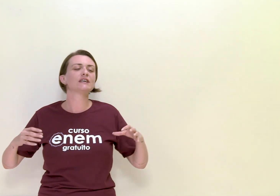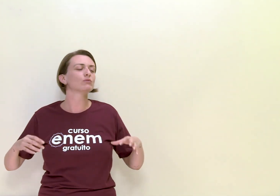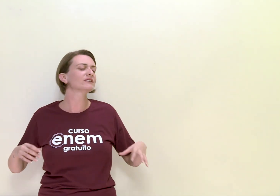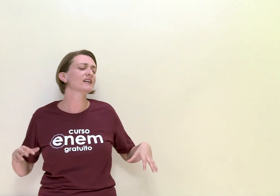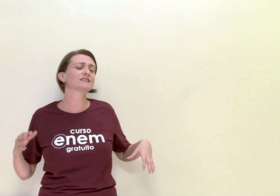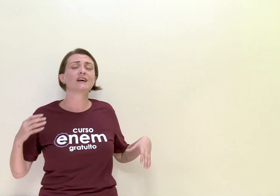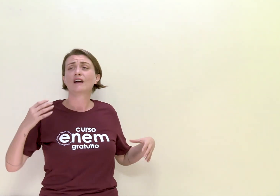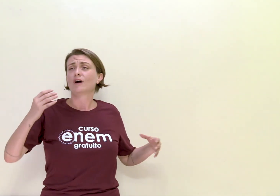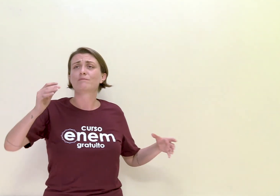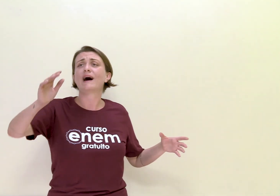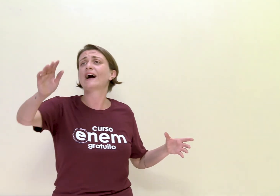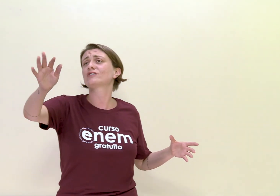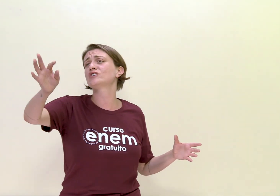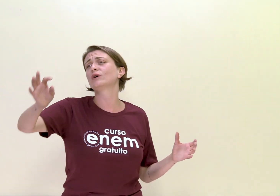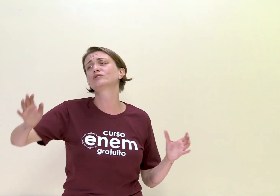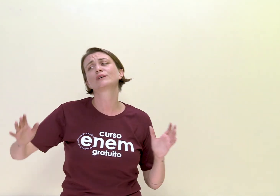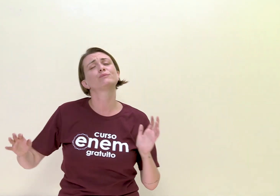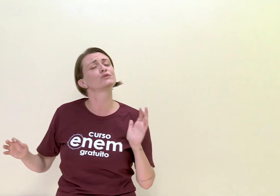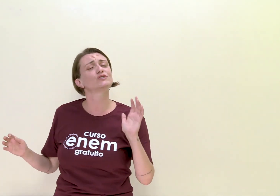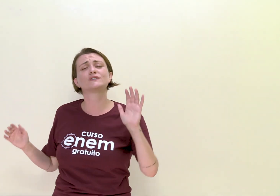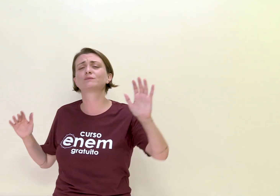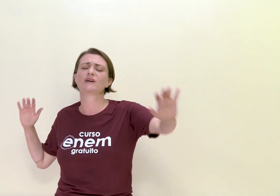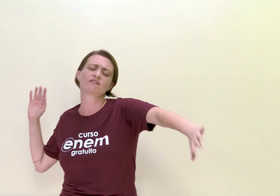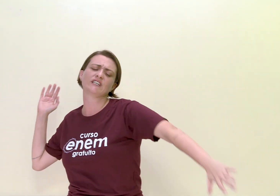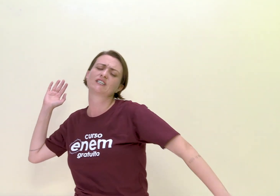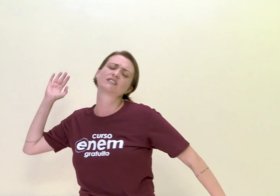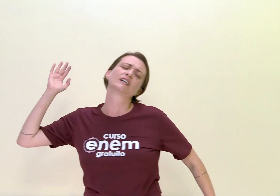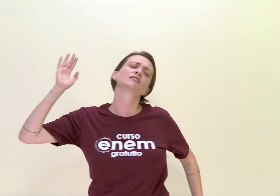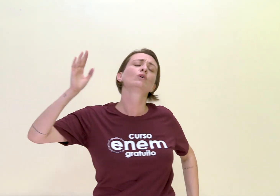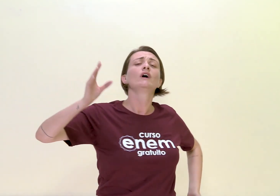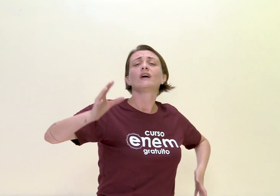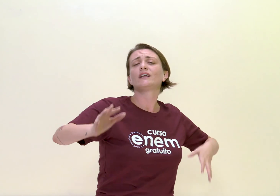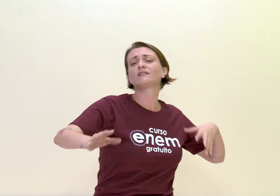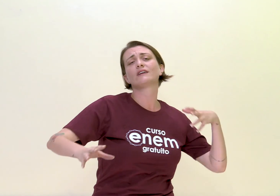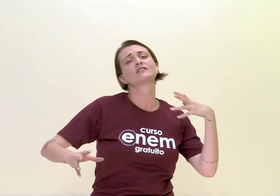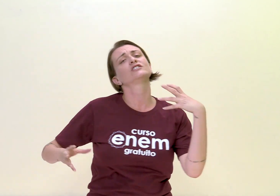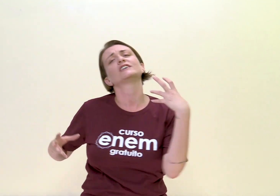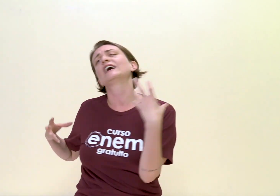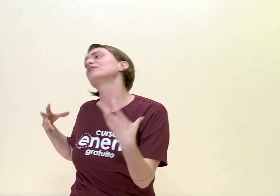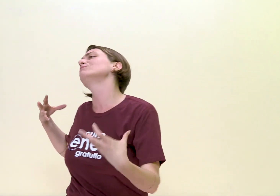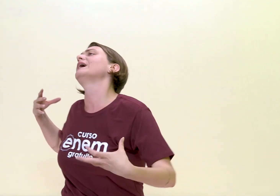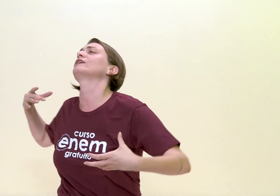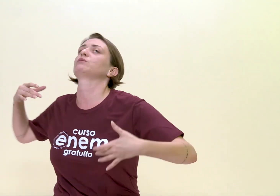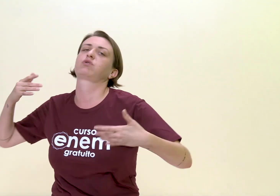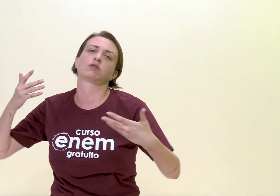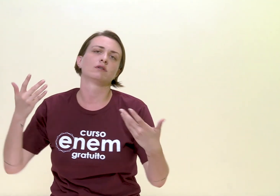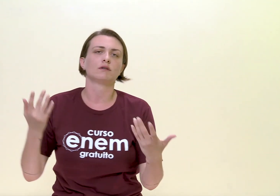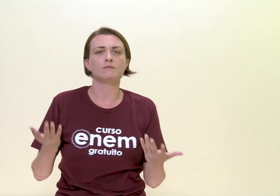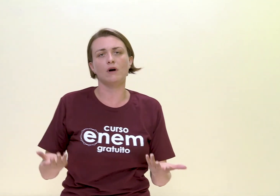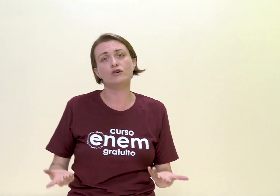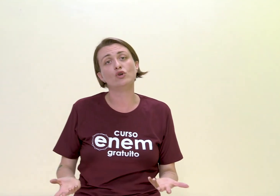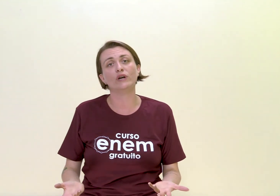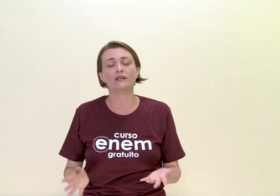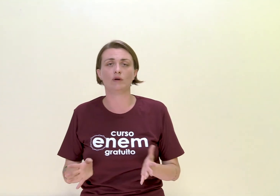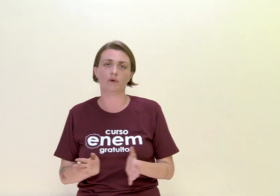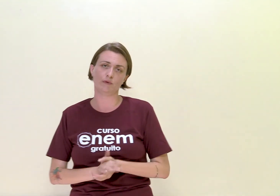que uma delas parte e outra para o desespero, vai nadando e tenta chegar no bar chorar e chorando a pobre